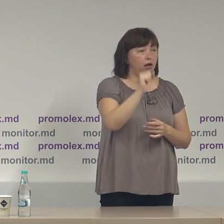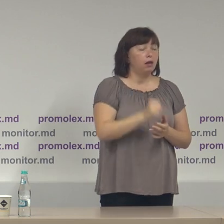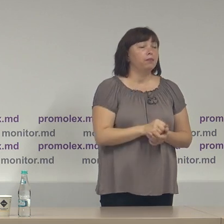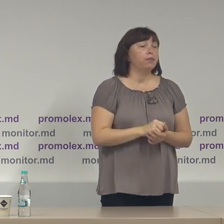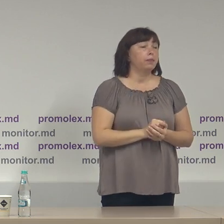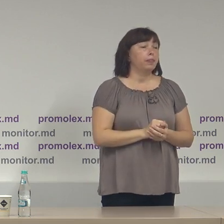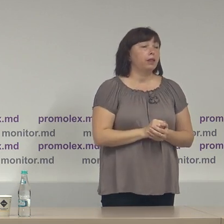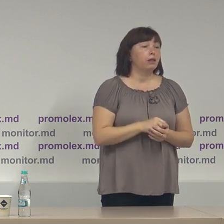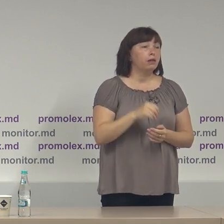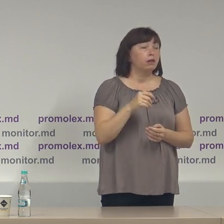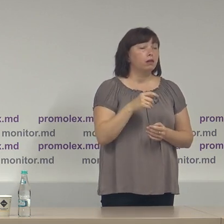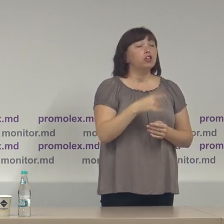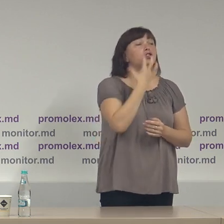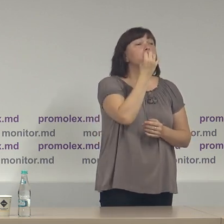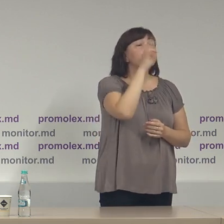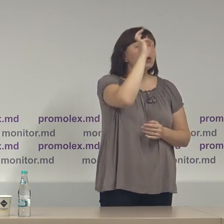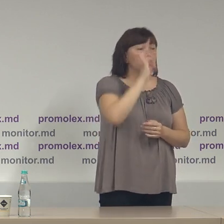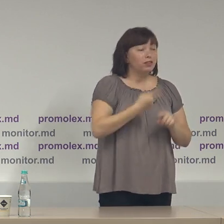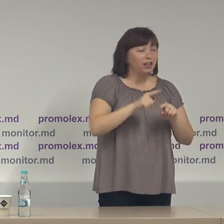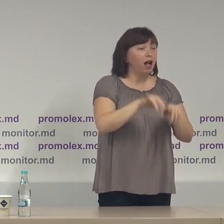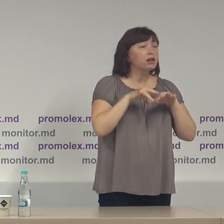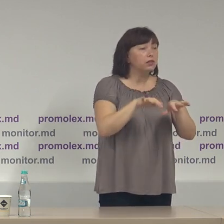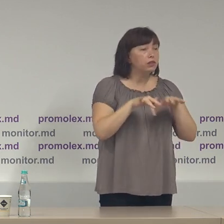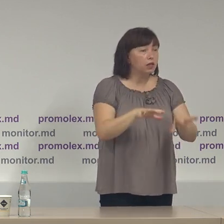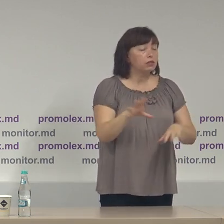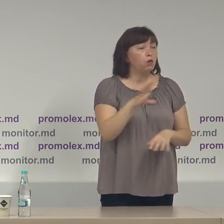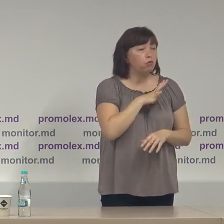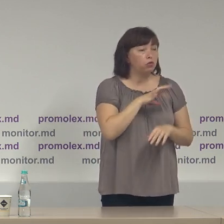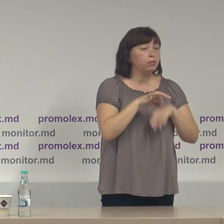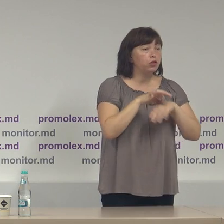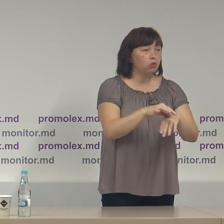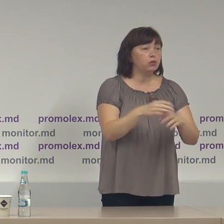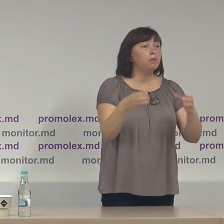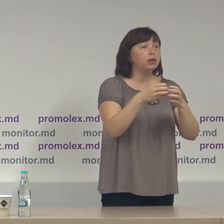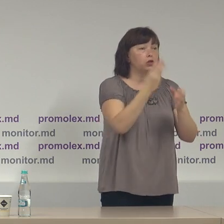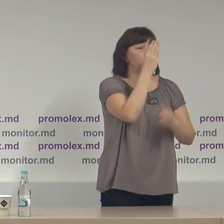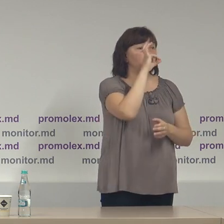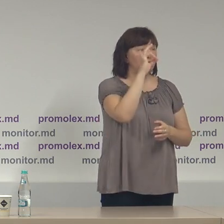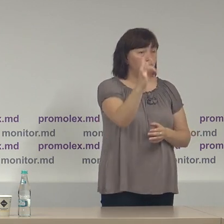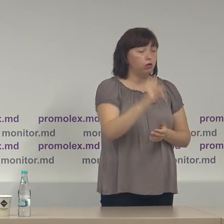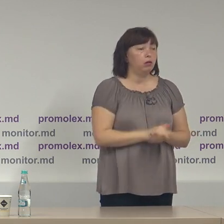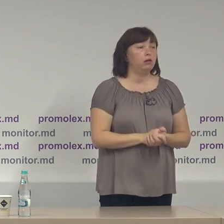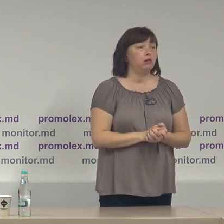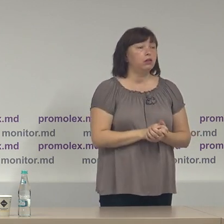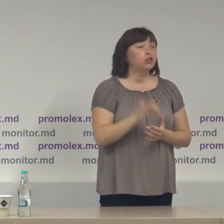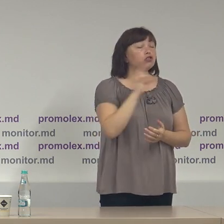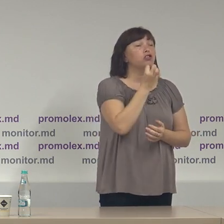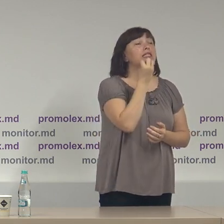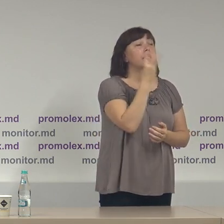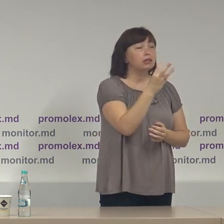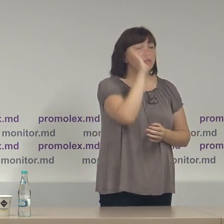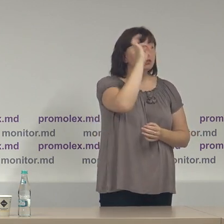% din aceste activități Partidul Șor și 13